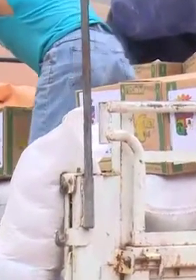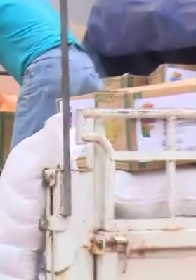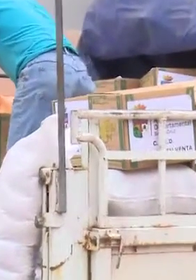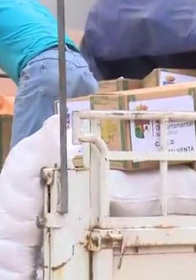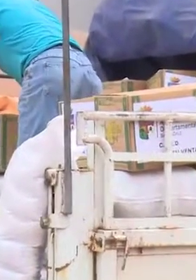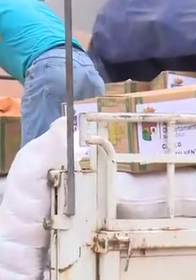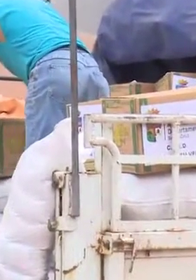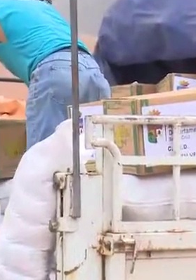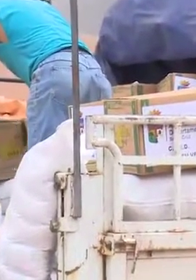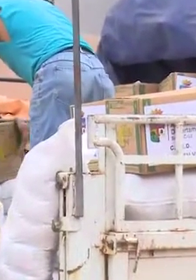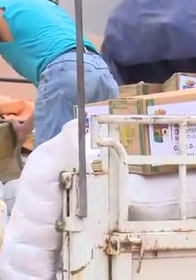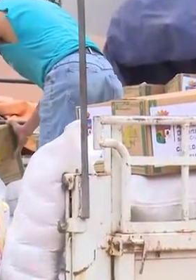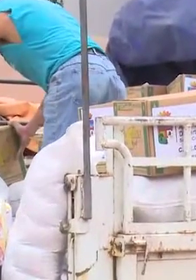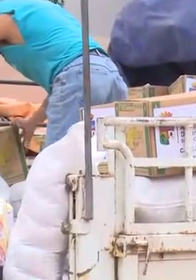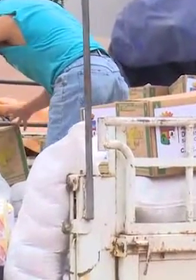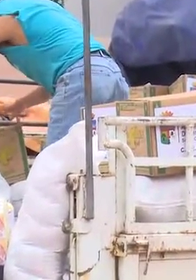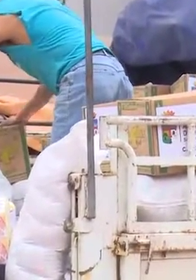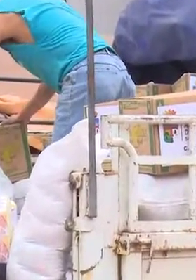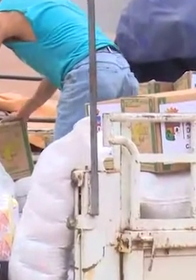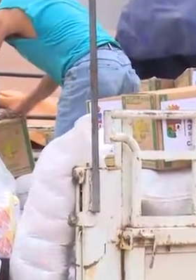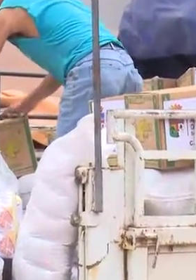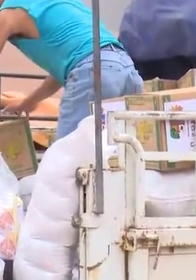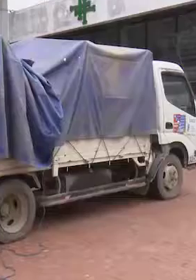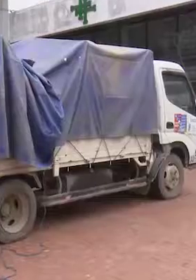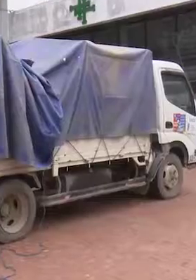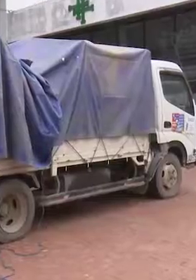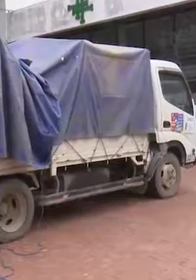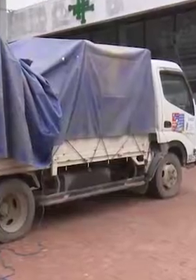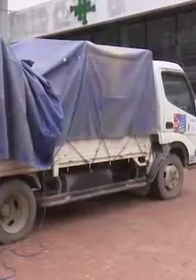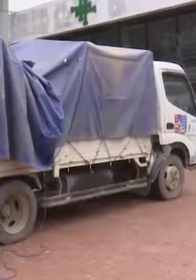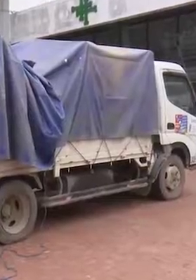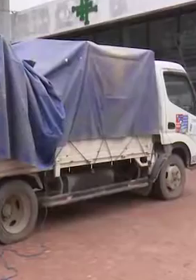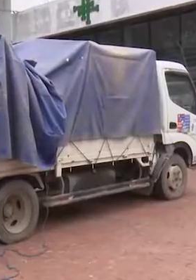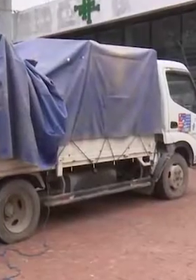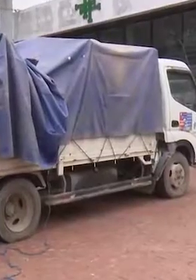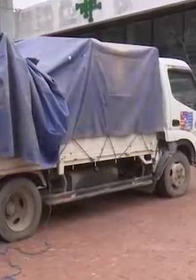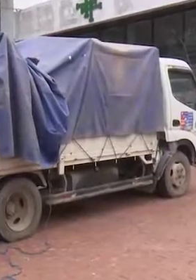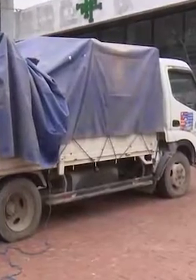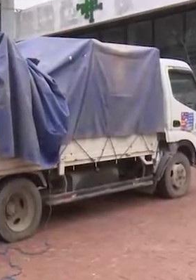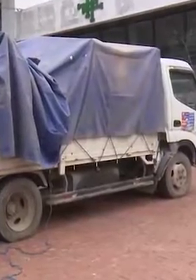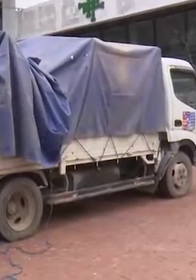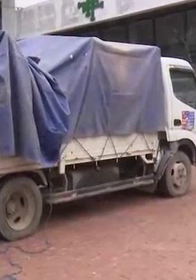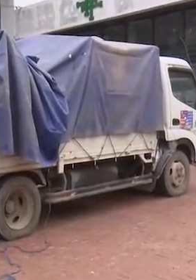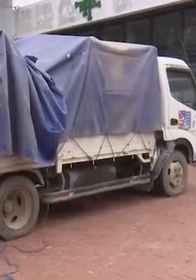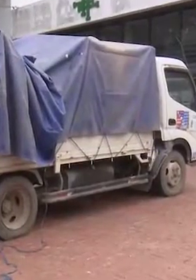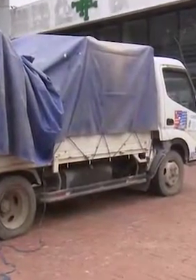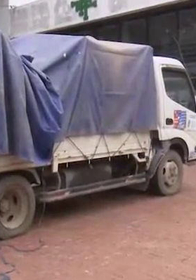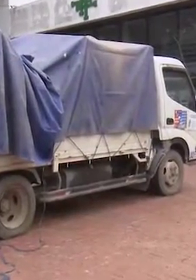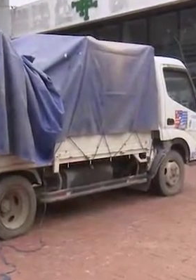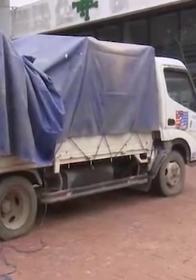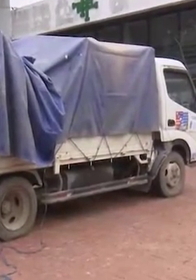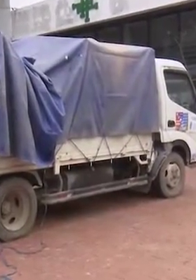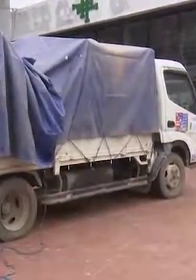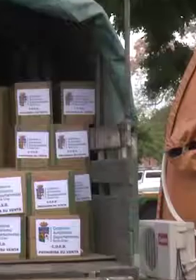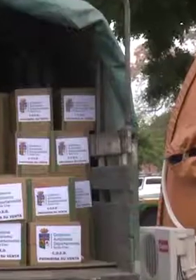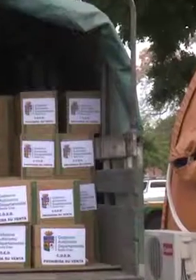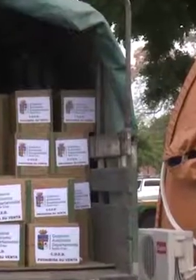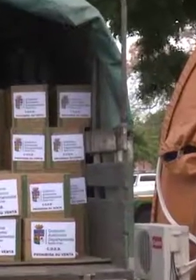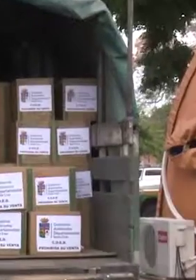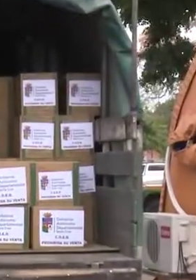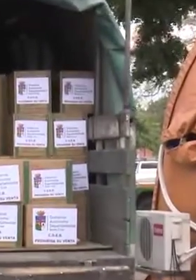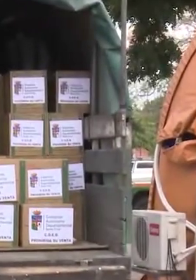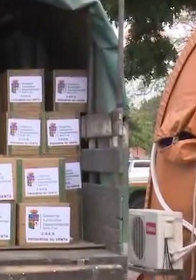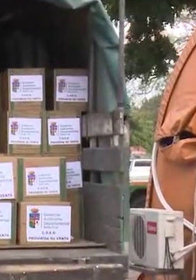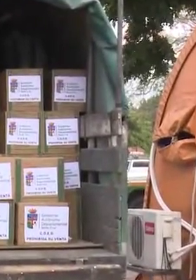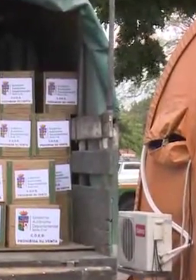que hemos venido haciendo, de los cuales hay nueve municipios, como les decía, que ya han sido atendidos y